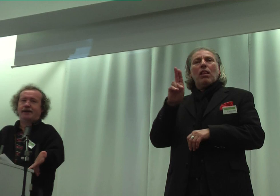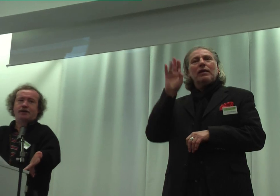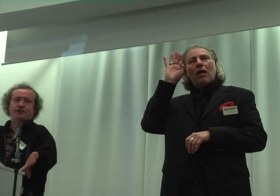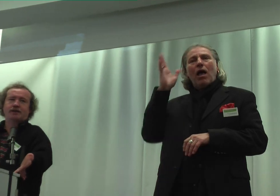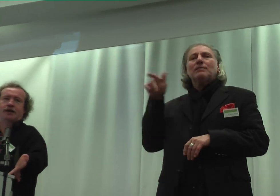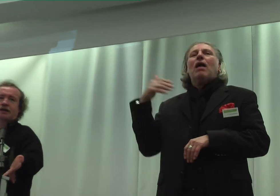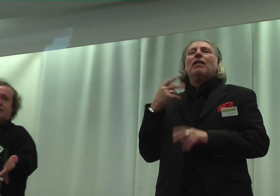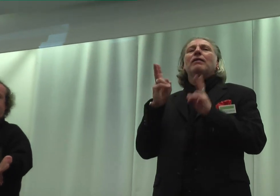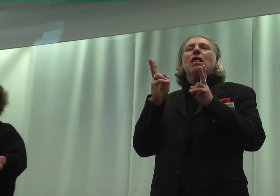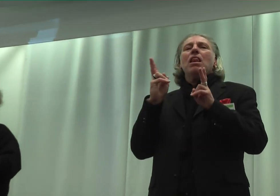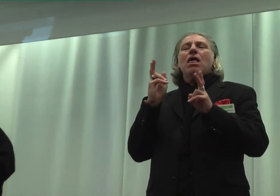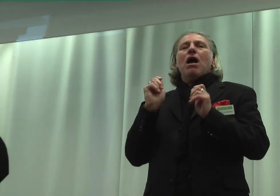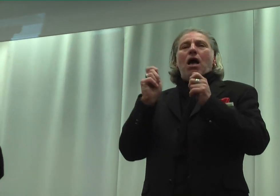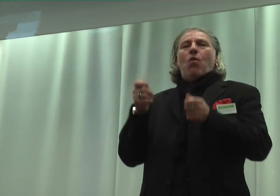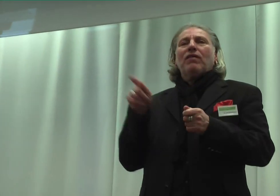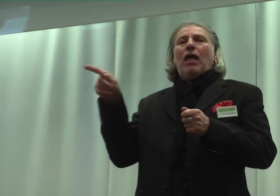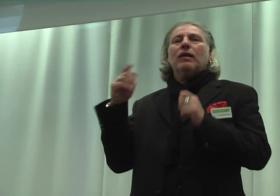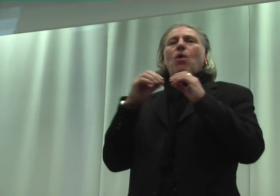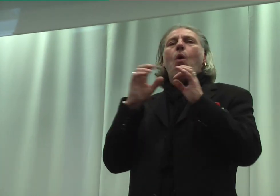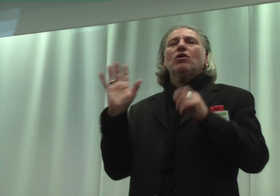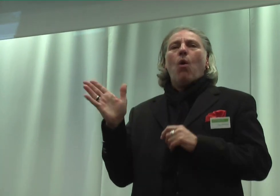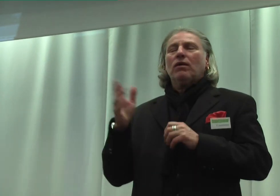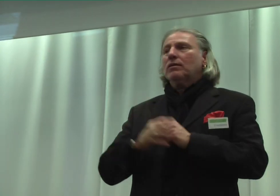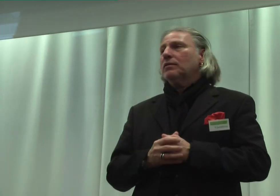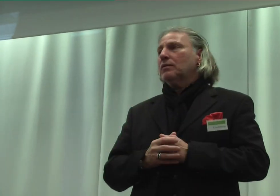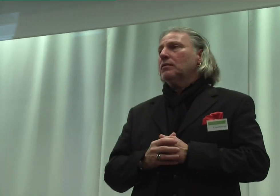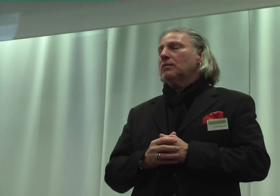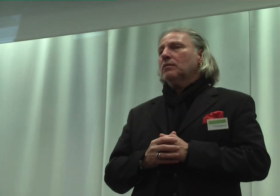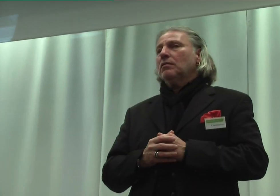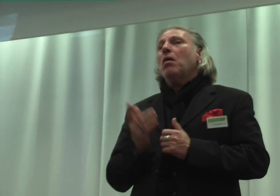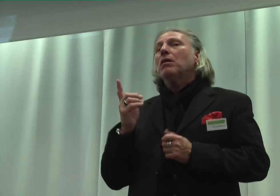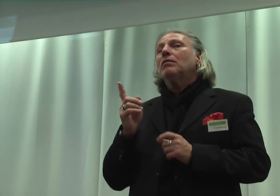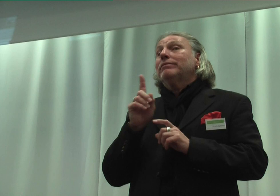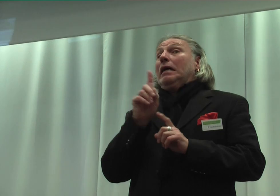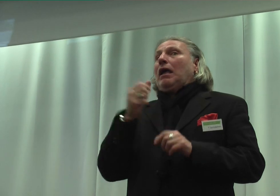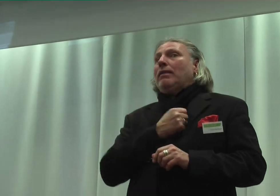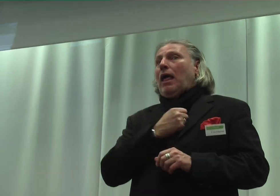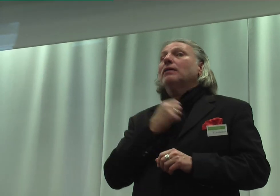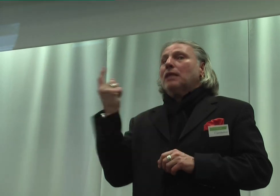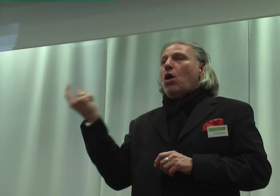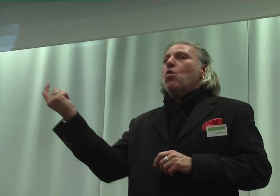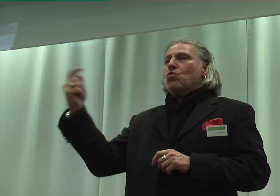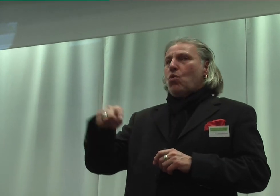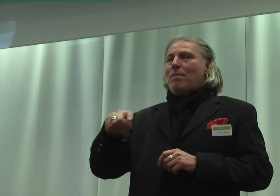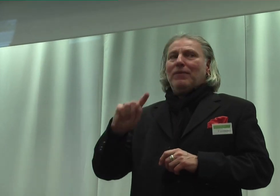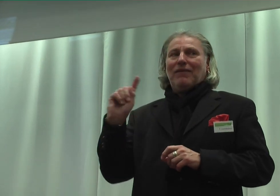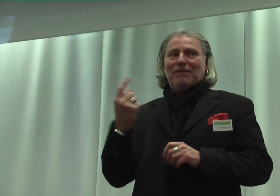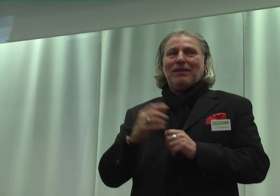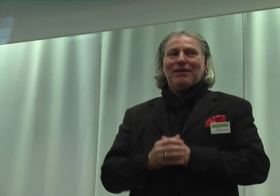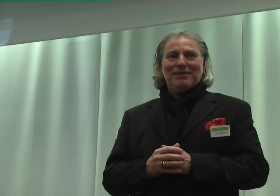Lehrauftrag in Hongkong angenommen hat, aber keine Angst, der kommt wieder. Ich darf Ihnen die besten